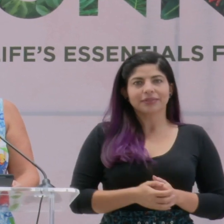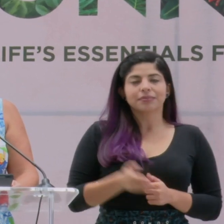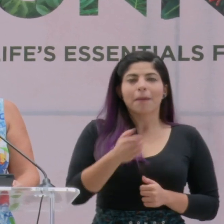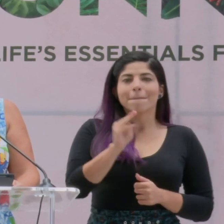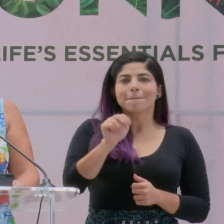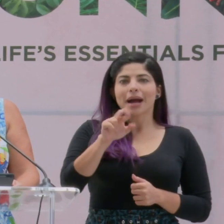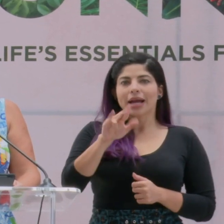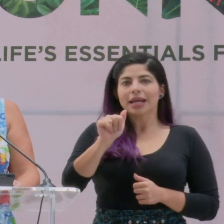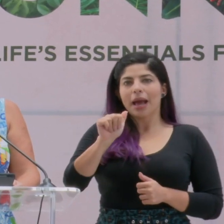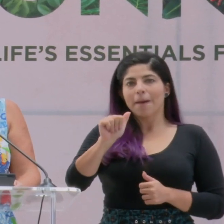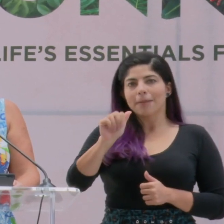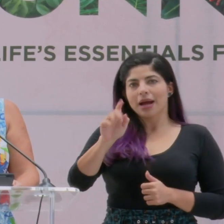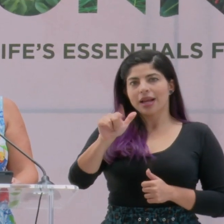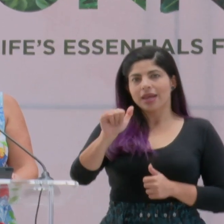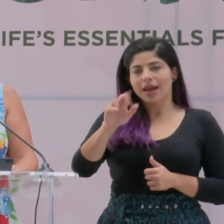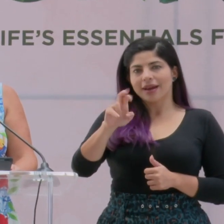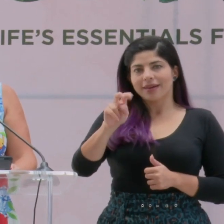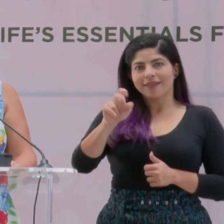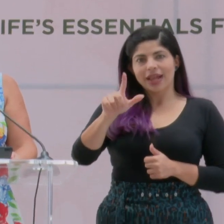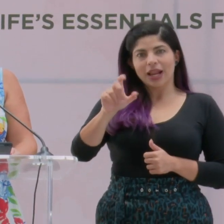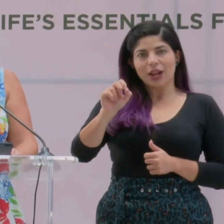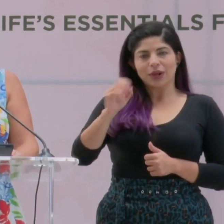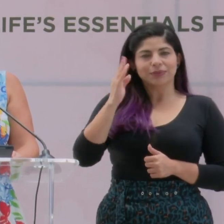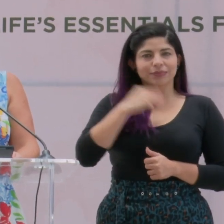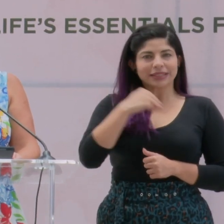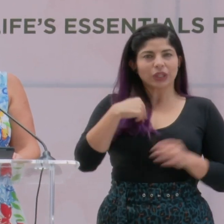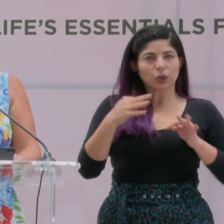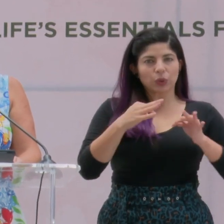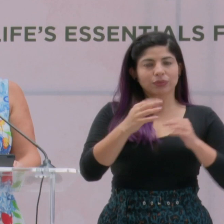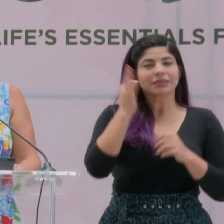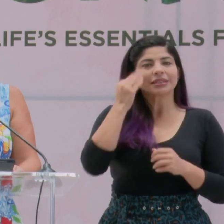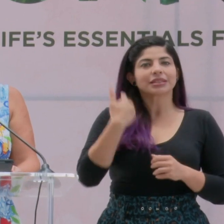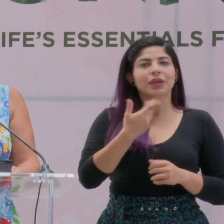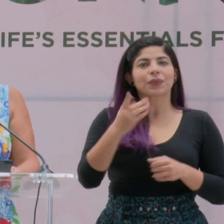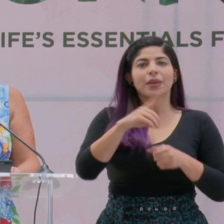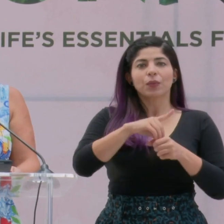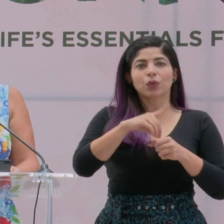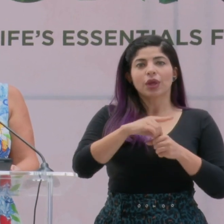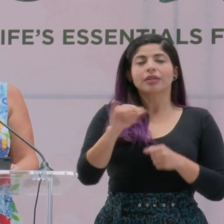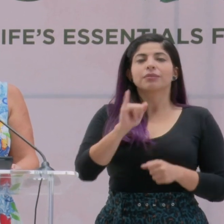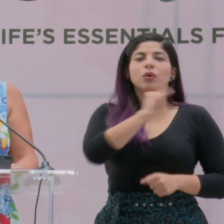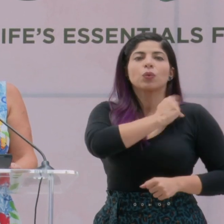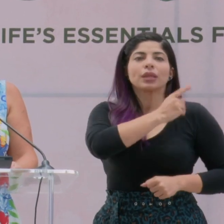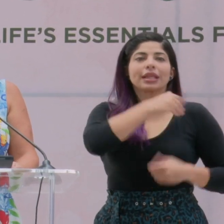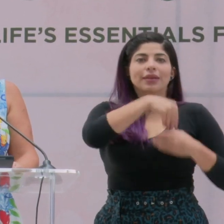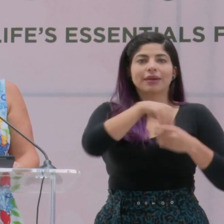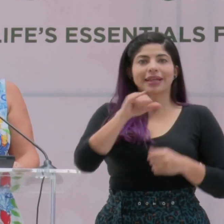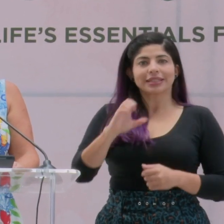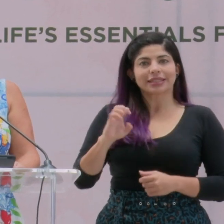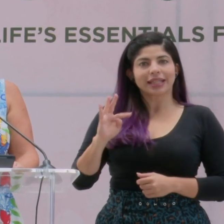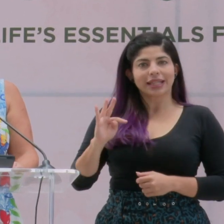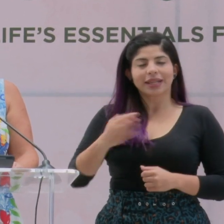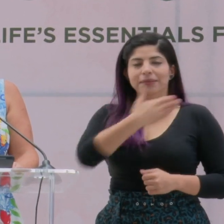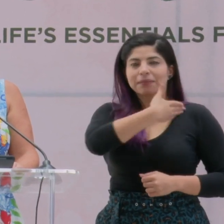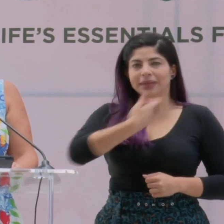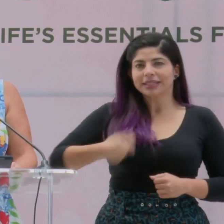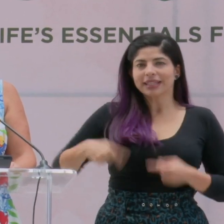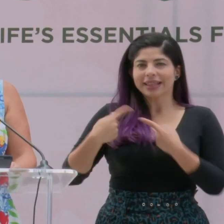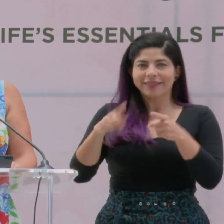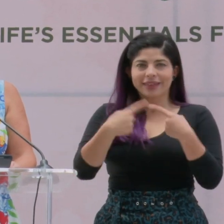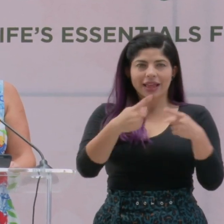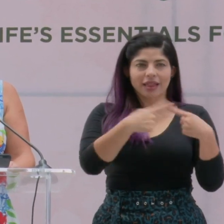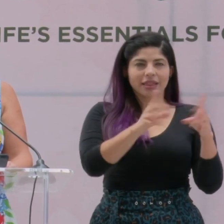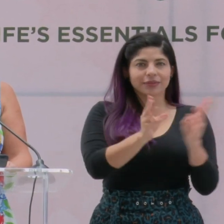señora María María Revelo, ministra de Turismo, señores y señoras diputados, señores de la Junta Directiva del ICT, presidentes de las distintas